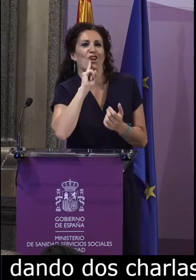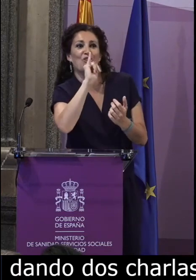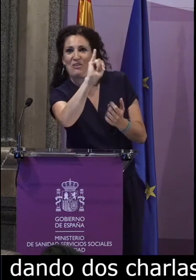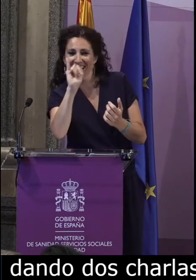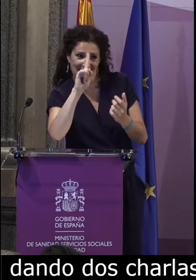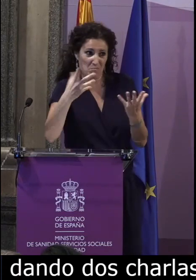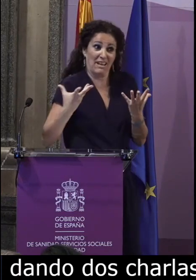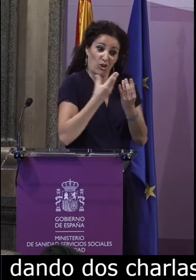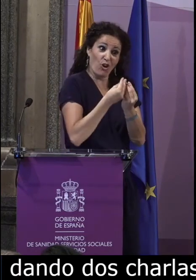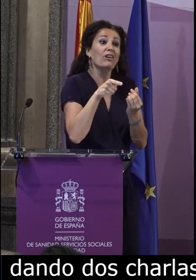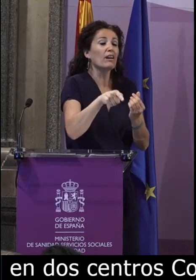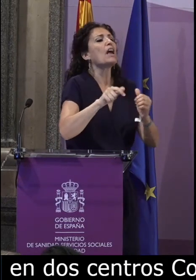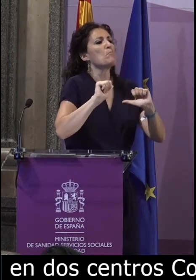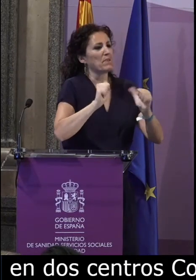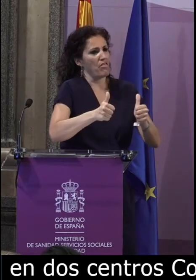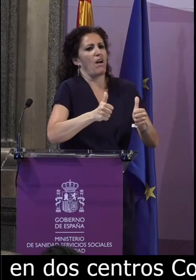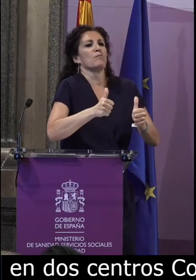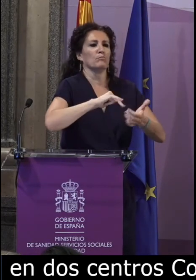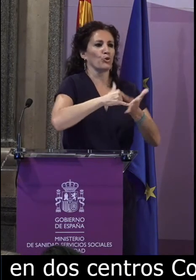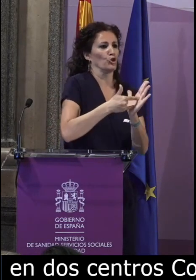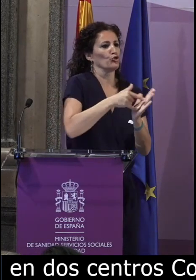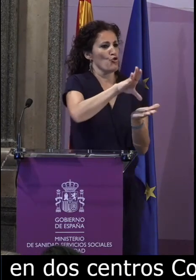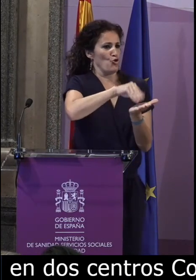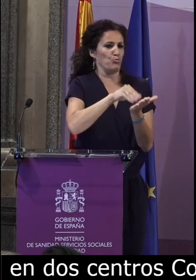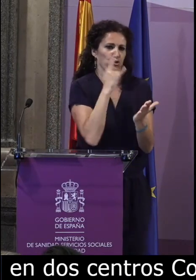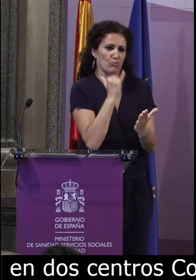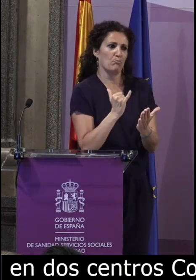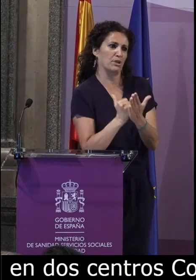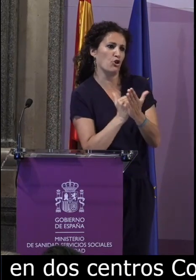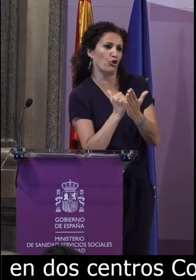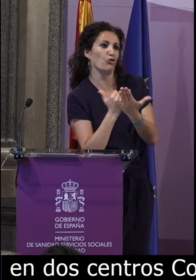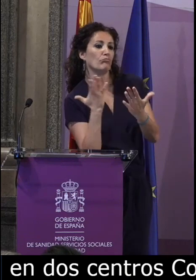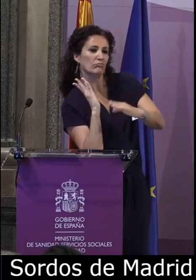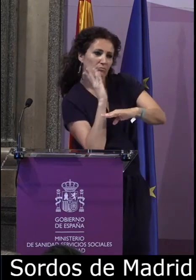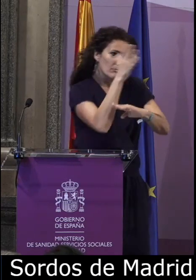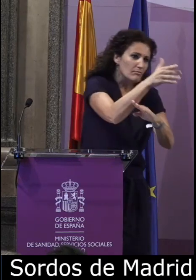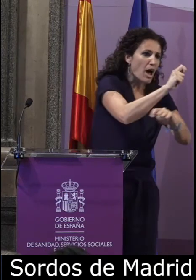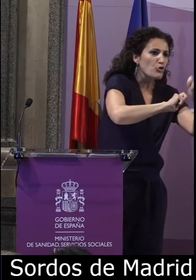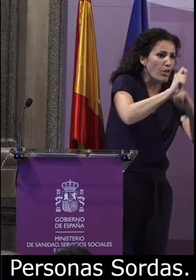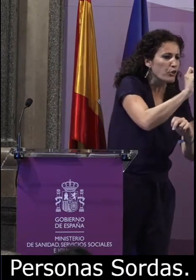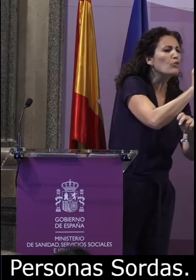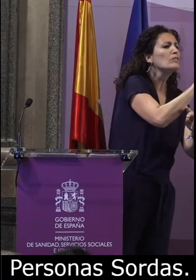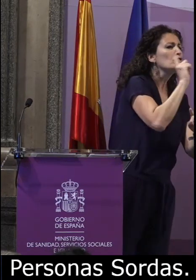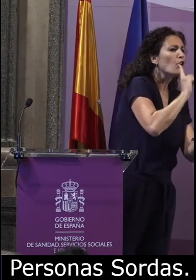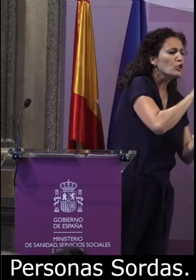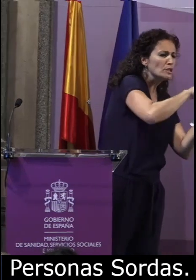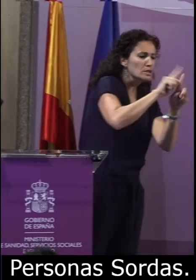y en el Centro Alta Torre de Personas Sordas. Ahí arrancamos el proyecto del corpus,